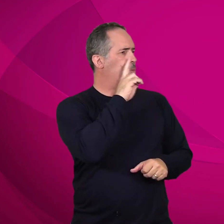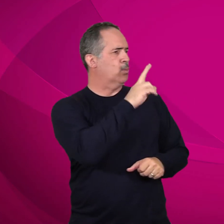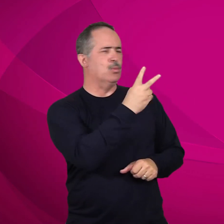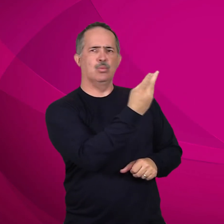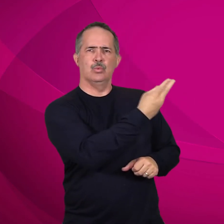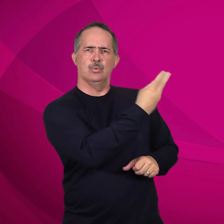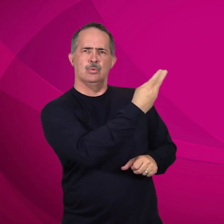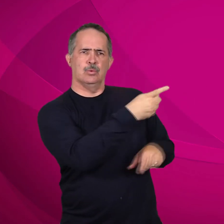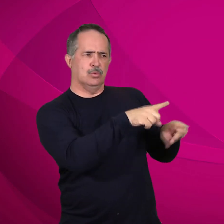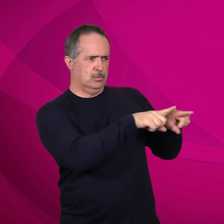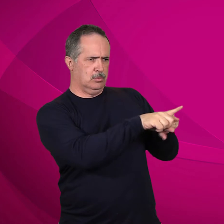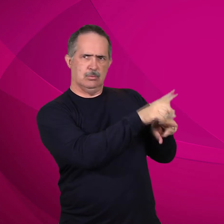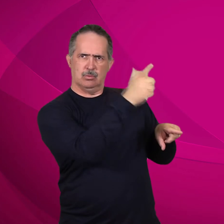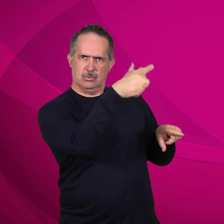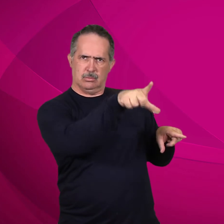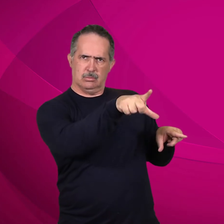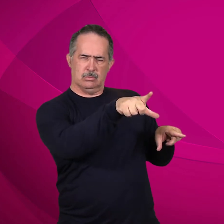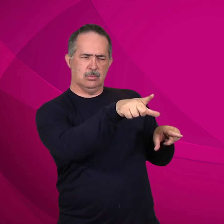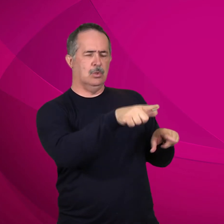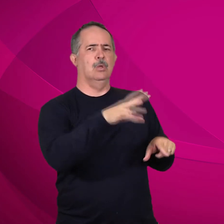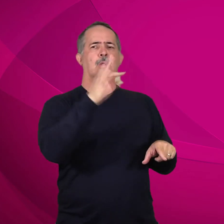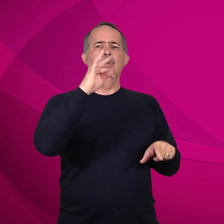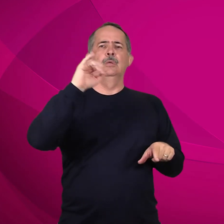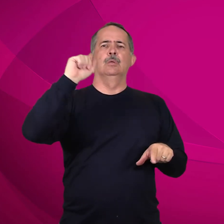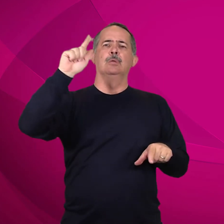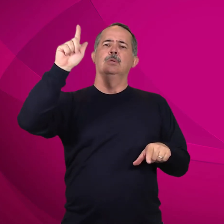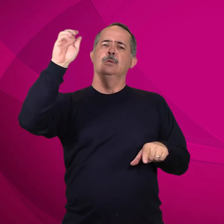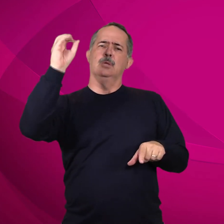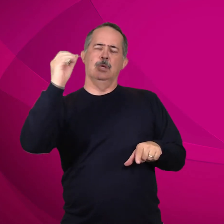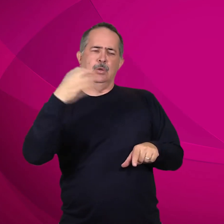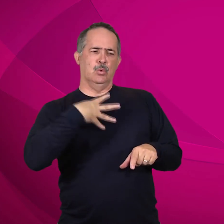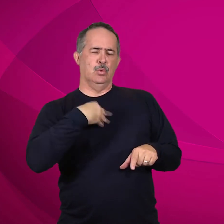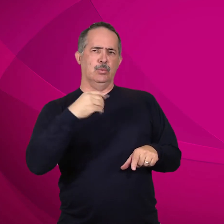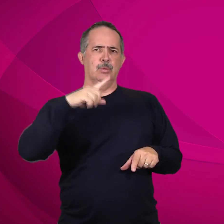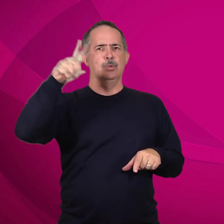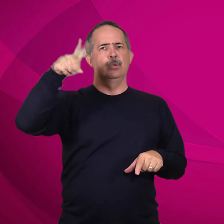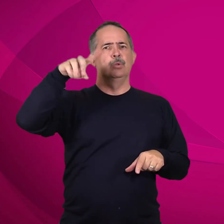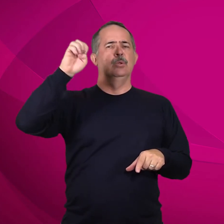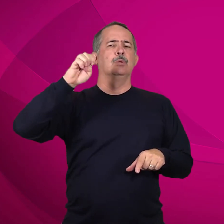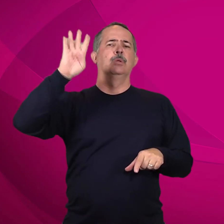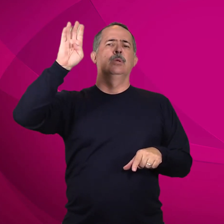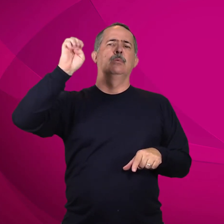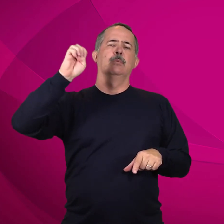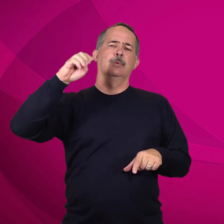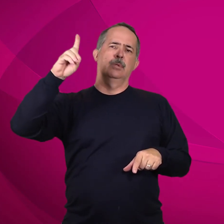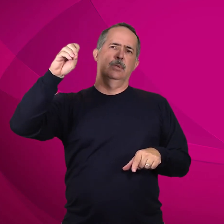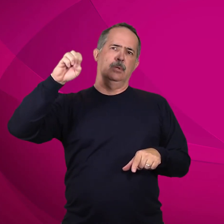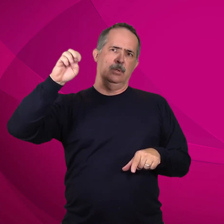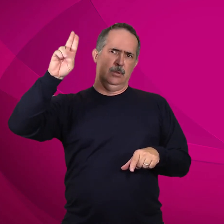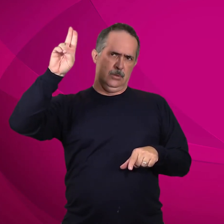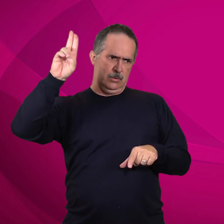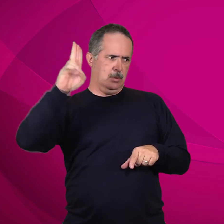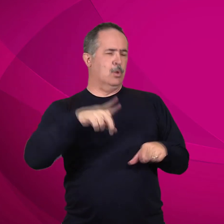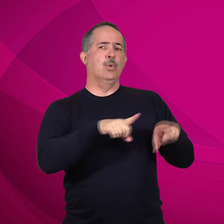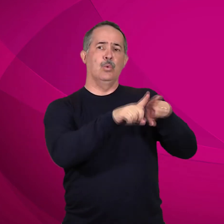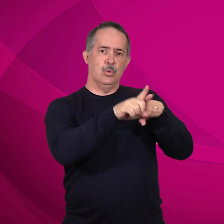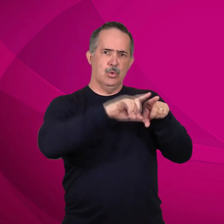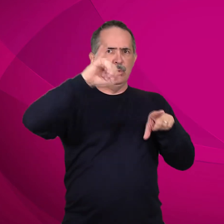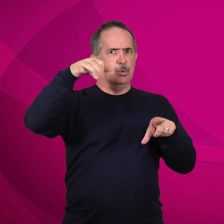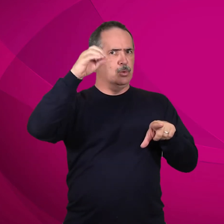seu irmão João. Estavam na barca, com o pai Zebedeu, consertando as redes. E Jesus os